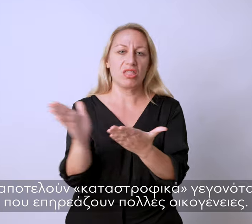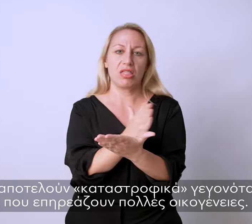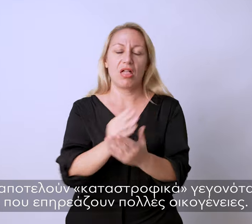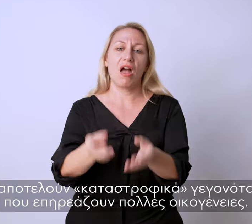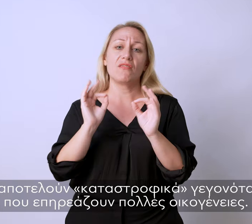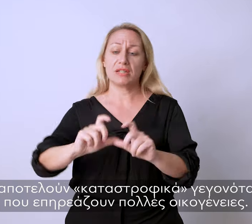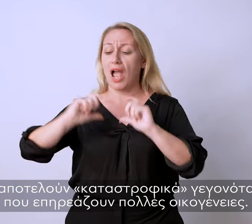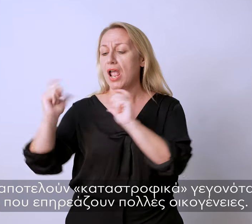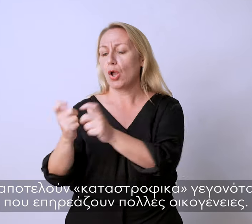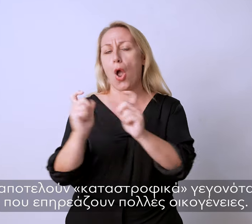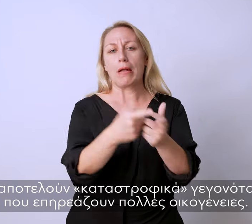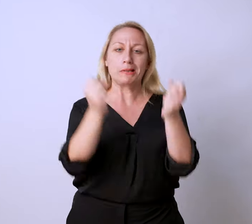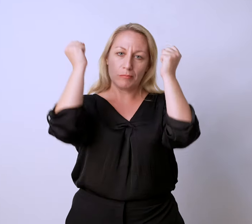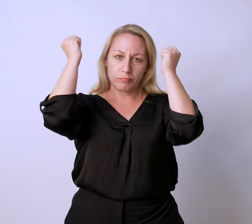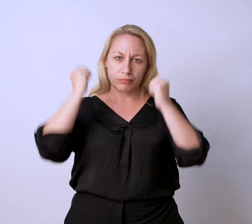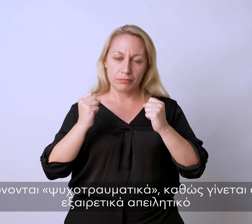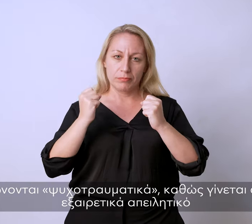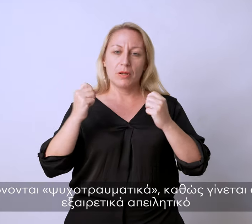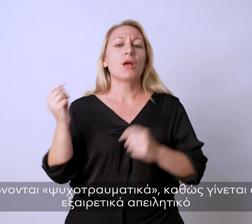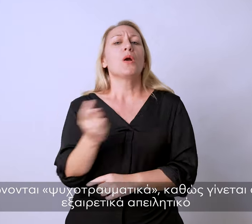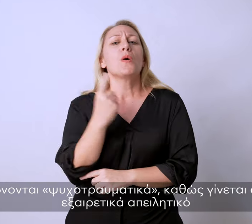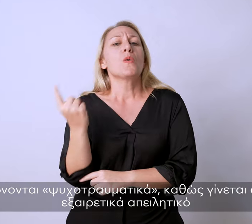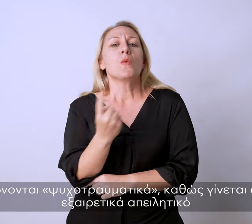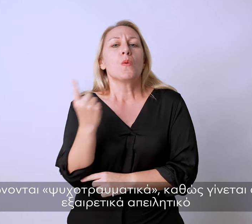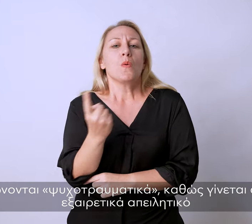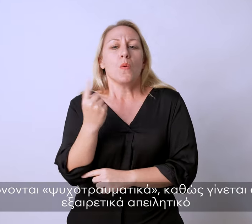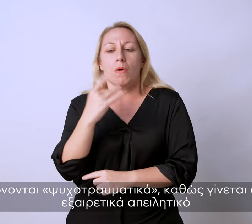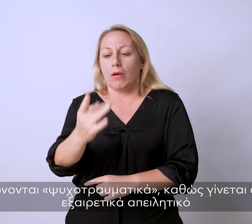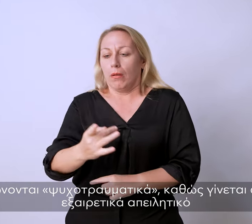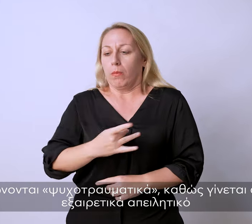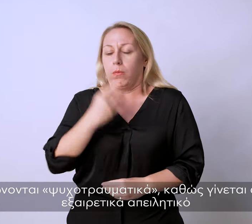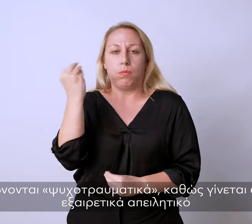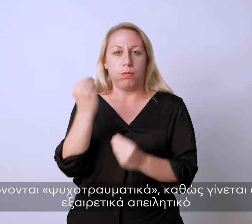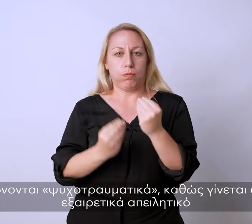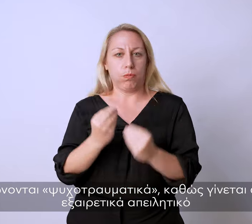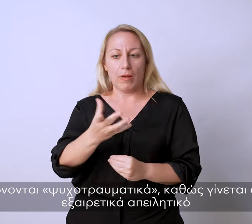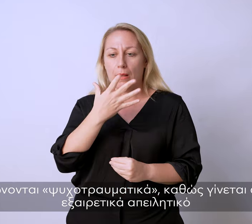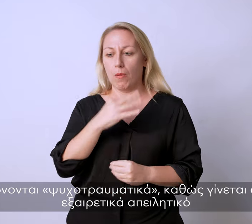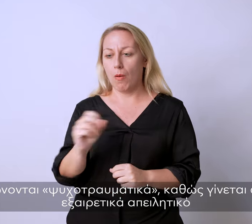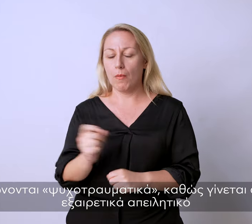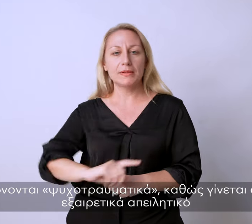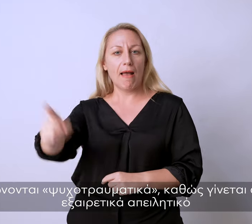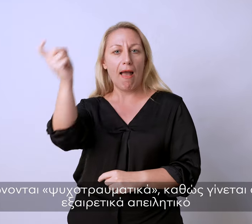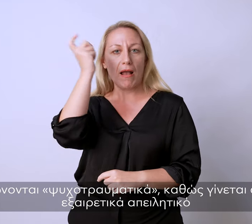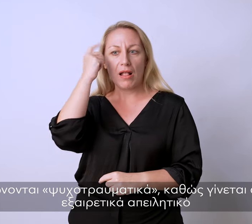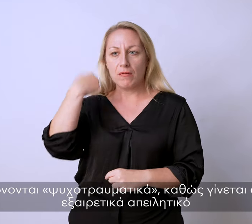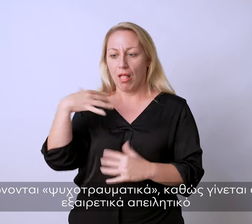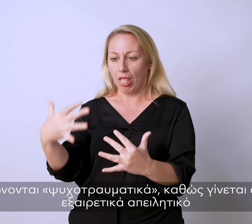επηρεάζουν πολλές οικογένειες. Συνήθως βιώνονται ψυχοτραυματικά, καθώς γίνεται αντιληπτό ως εξαιρετικά απειλητικό